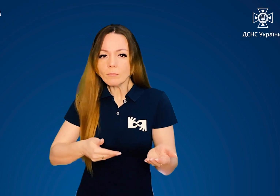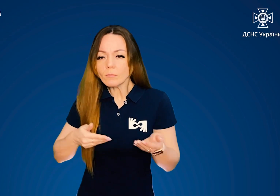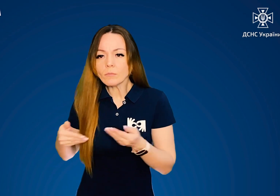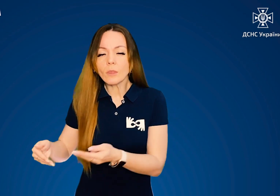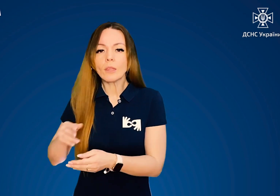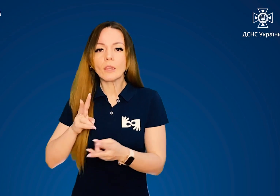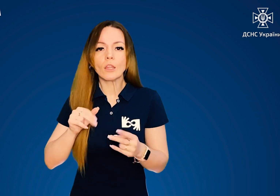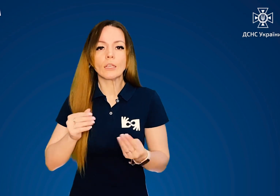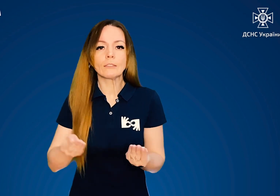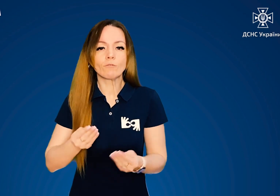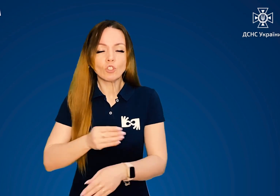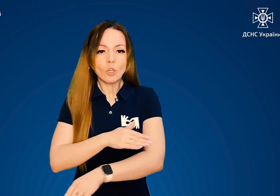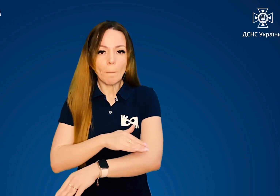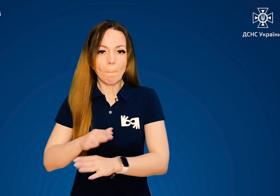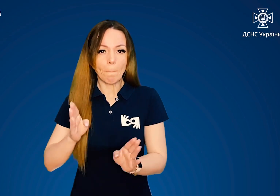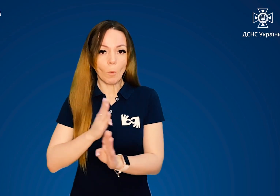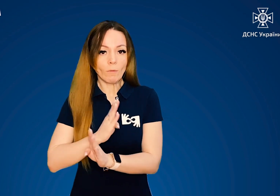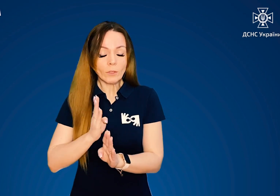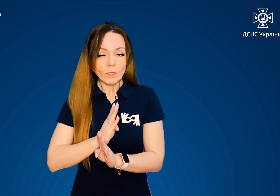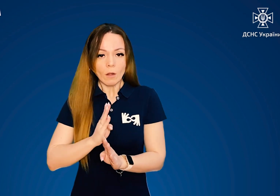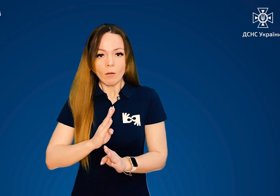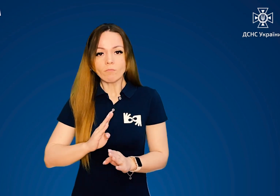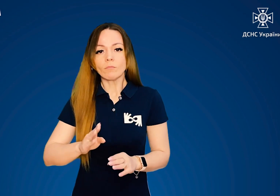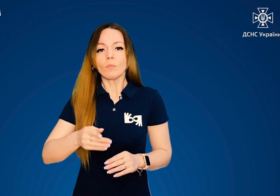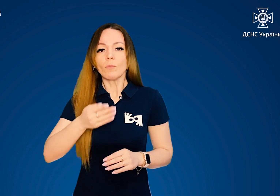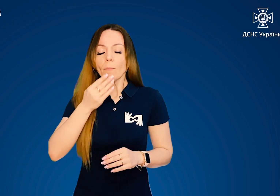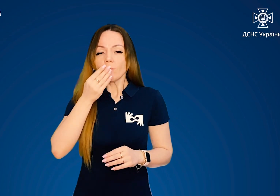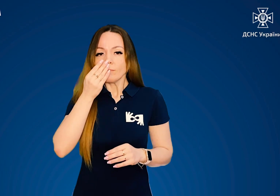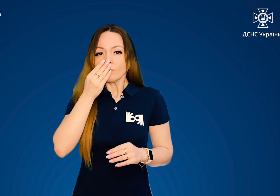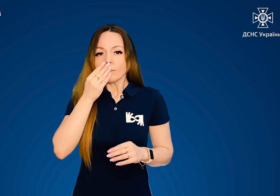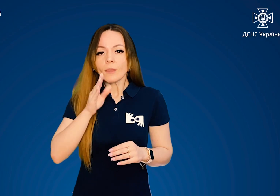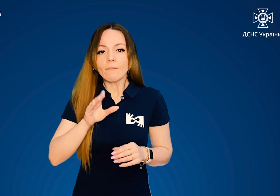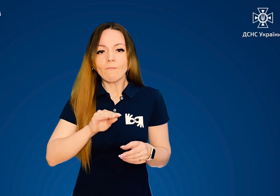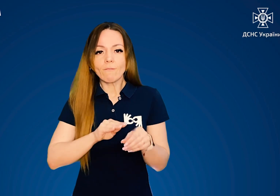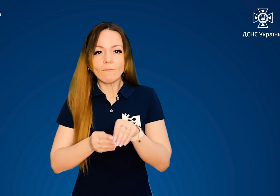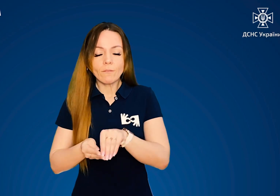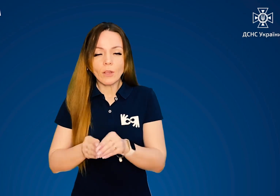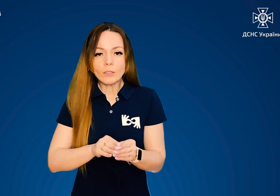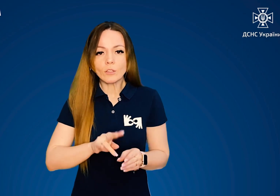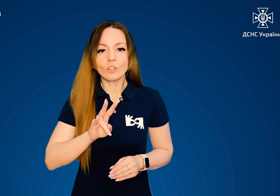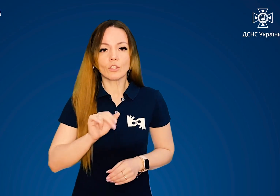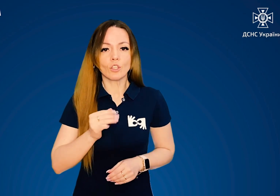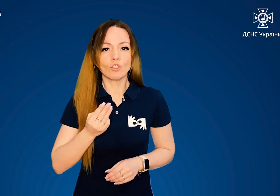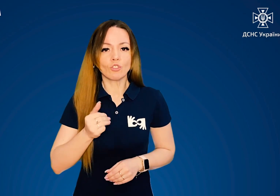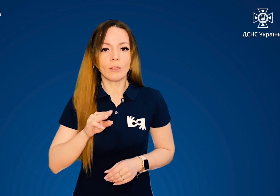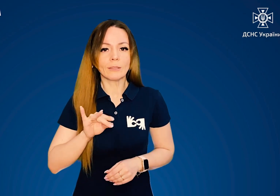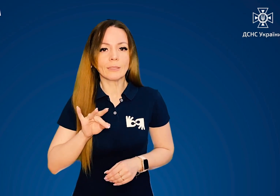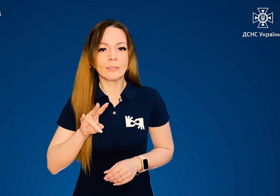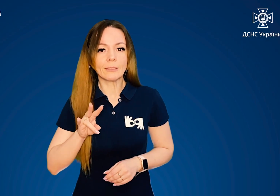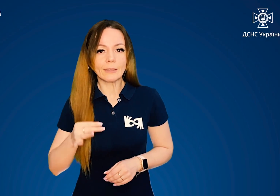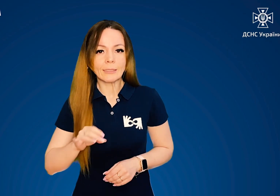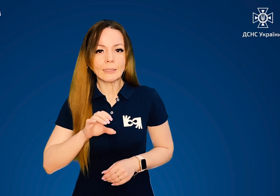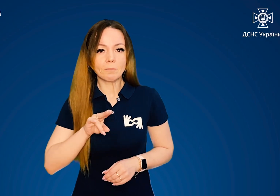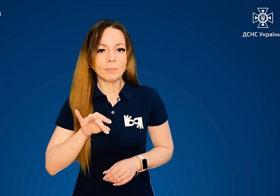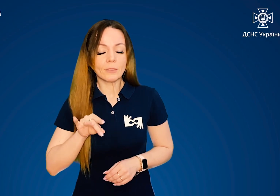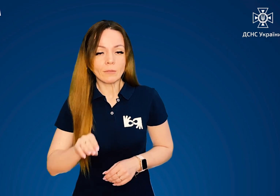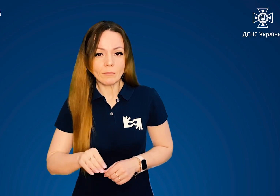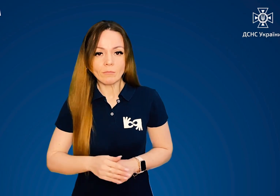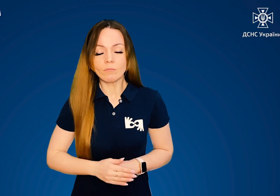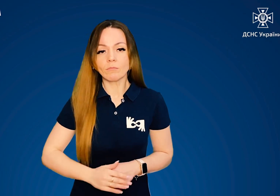негайно винести на свіже повітря. Піднести до носа ватний тампон з нашатирним спиртом.